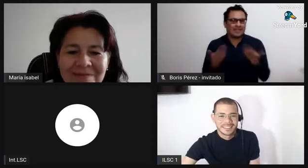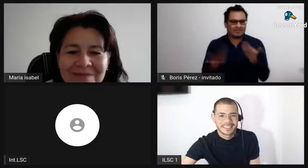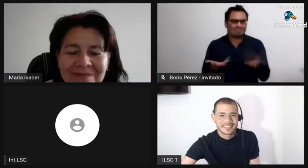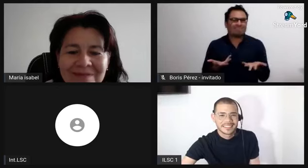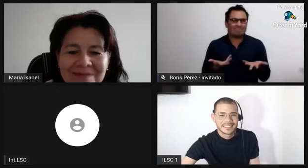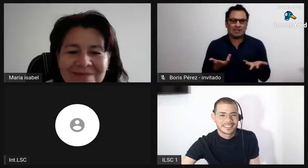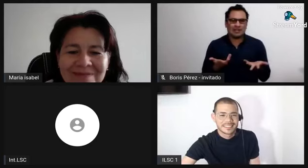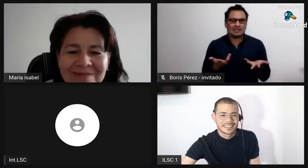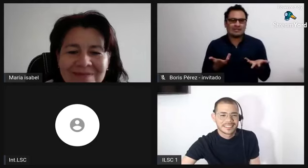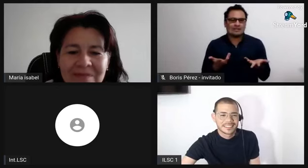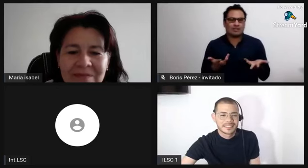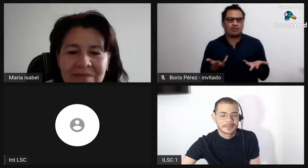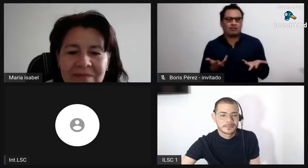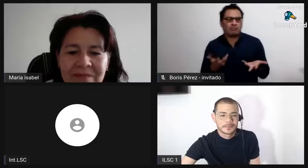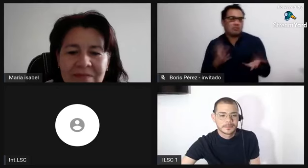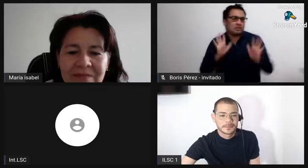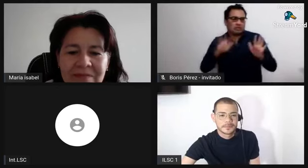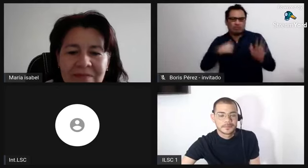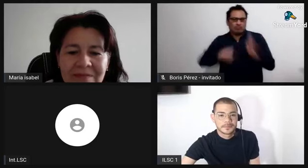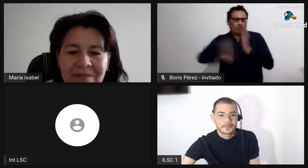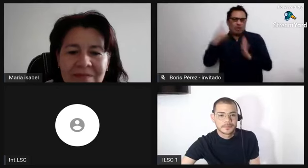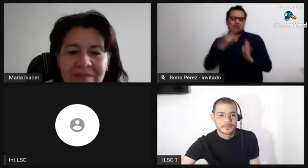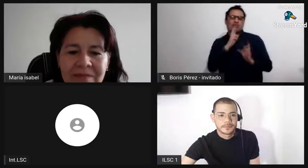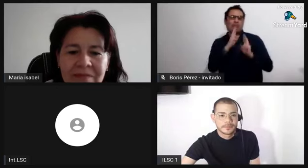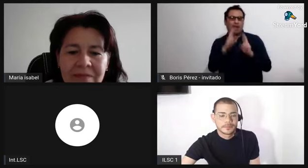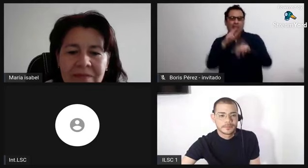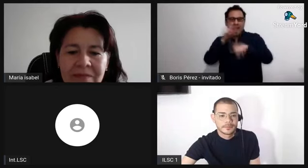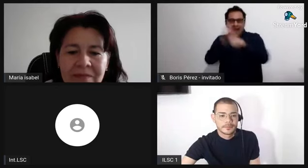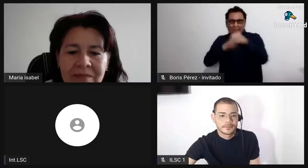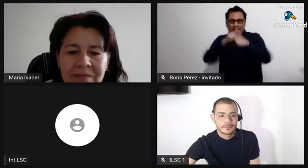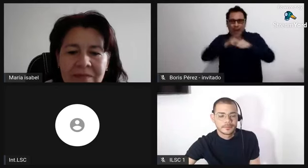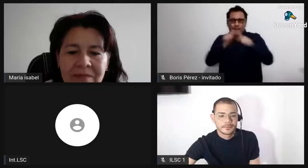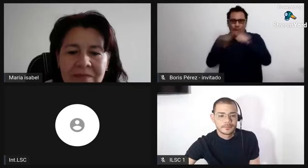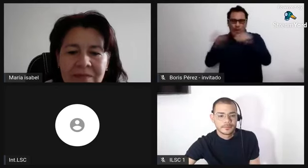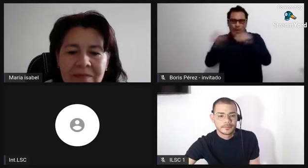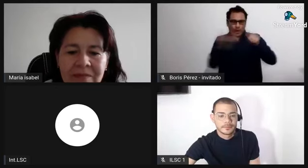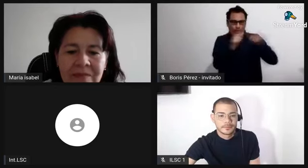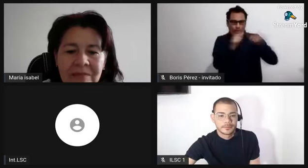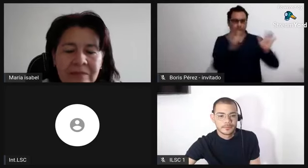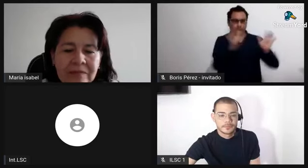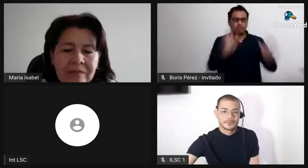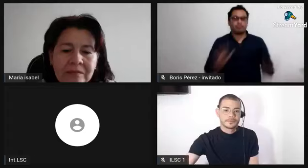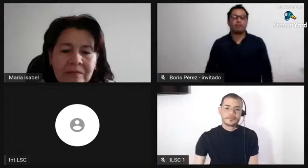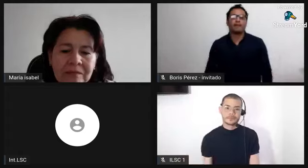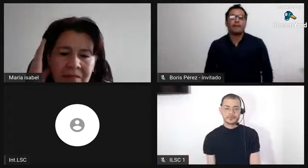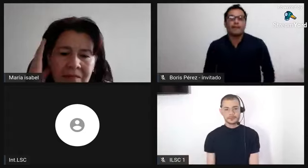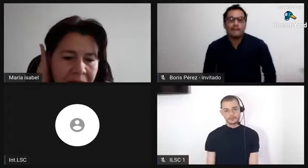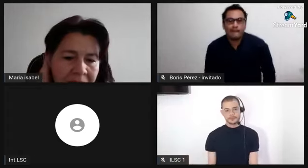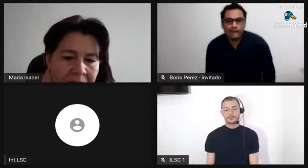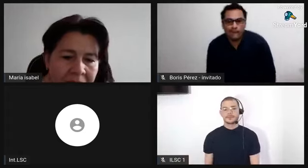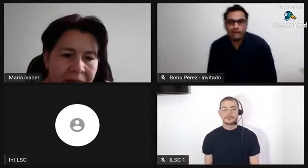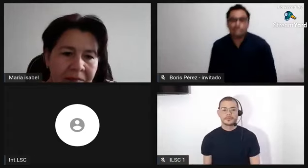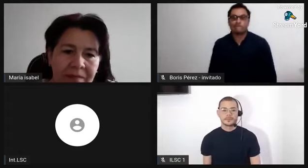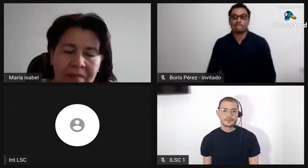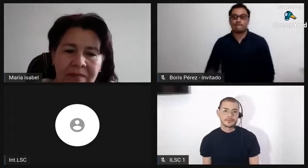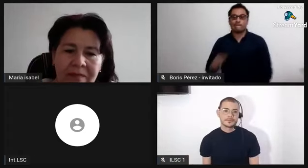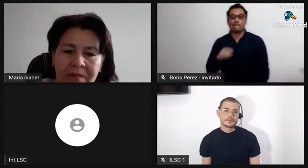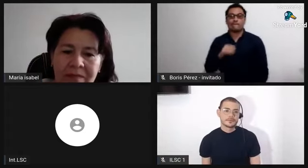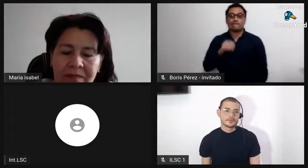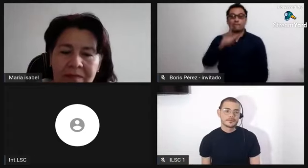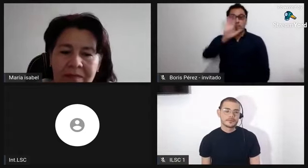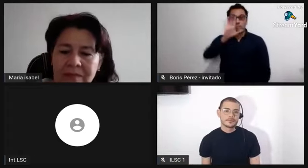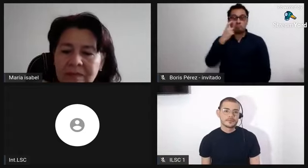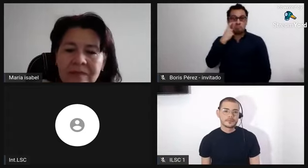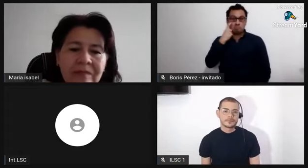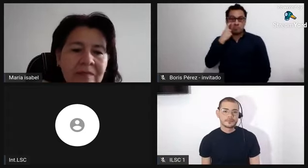Depende de la época. Básicamente depende de la época, la estructura organizativa de la sociedad compuesta por